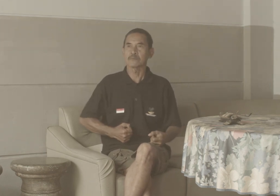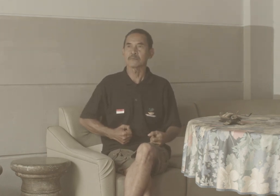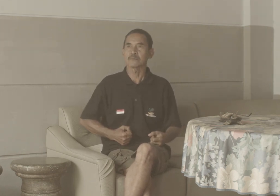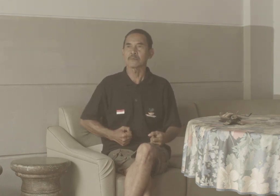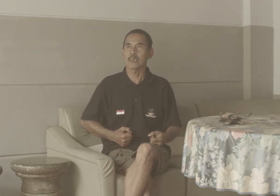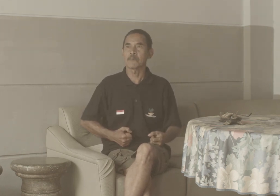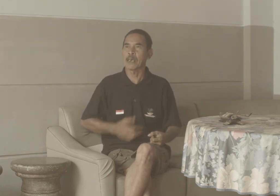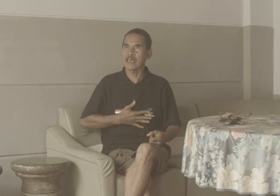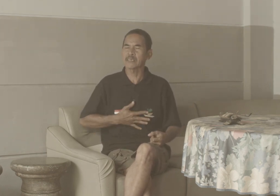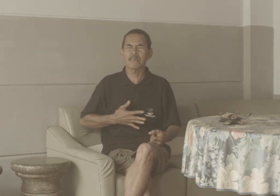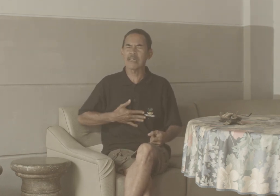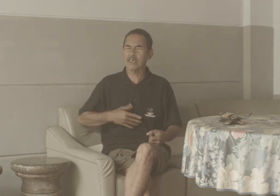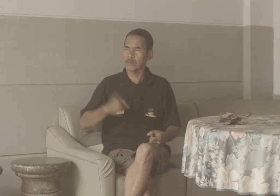Ya Marah Saya marah